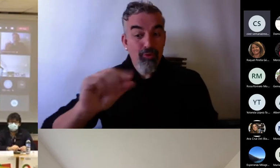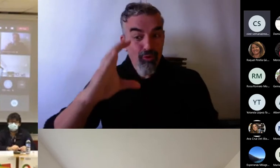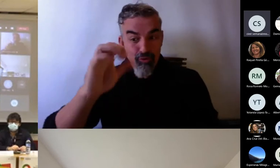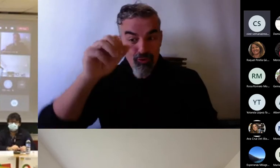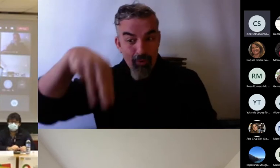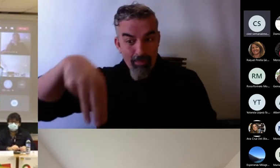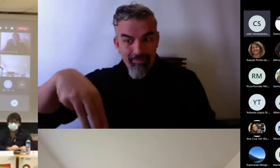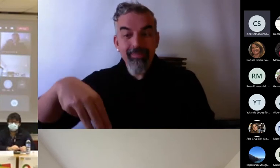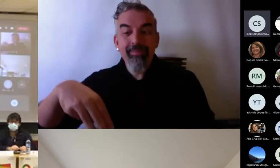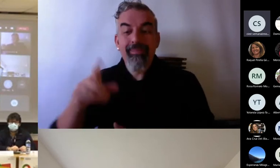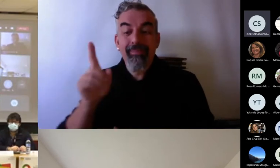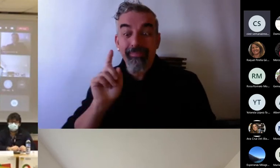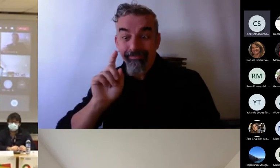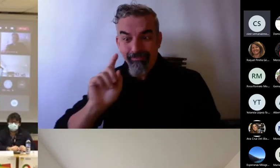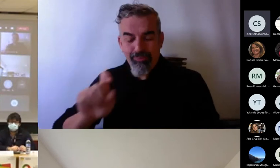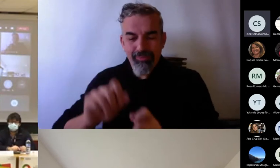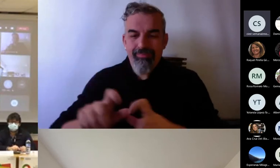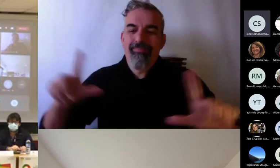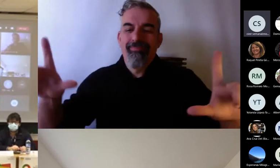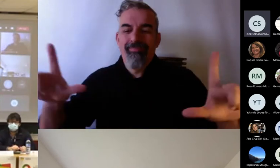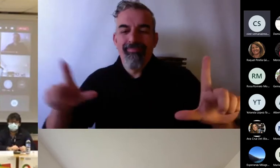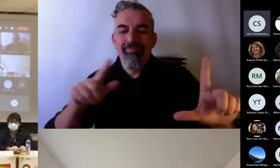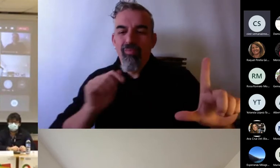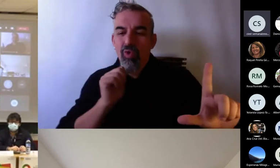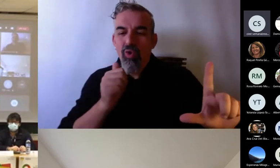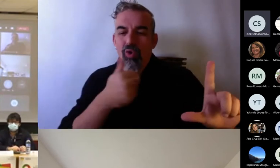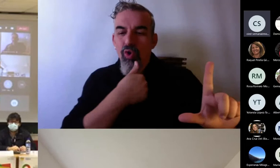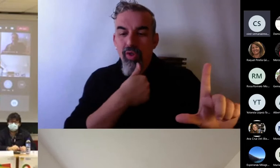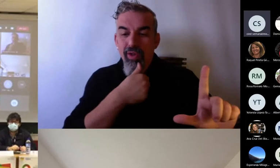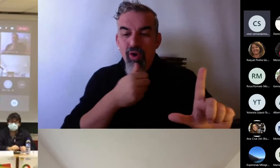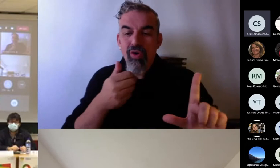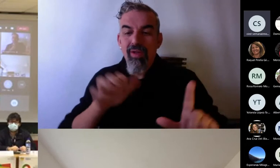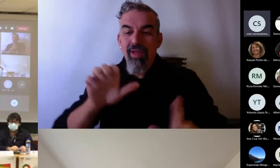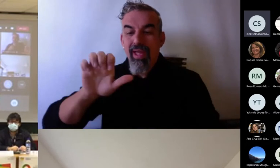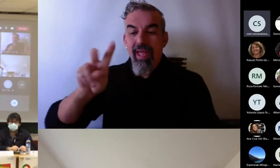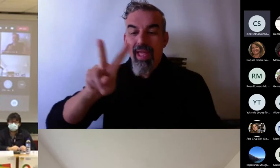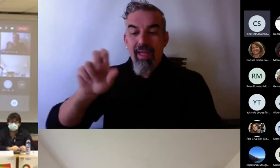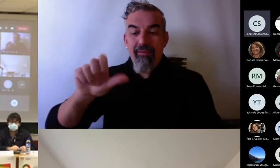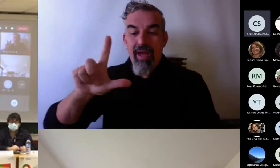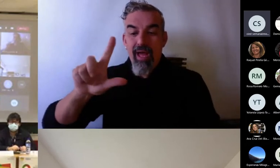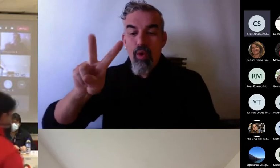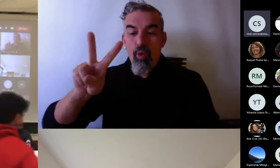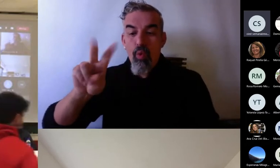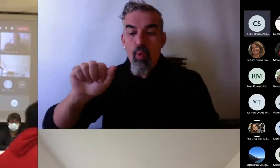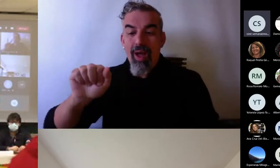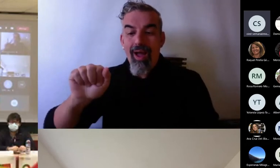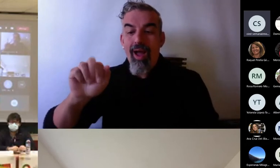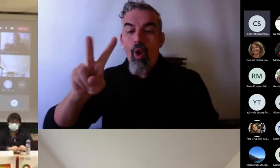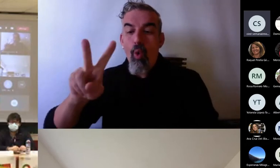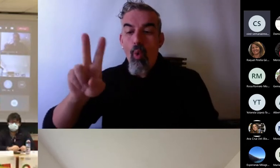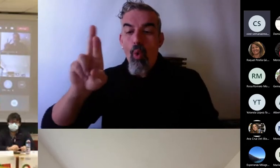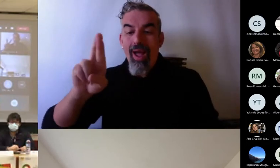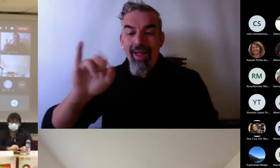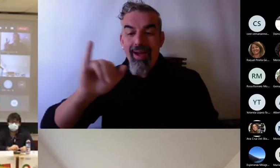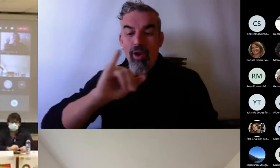Y dentro de WCLAB ponéis el código EVALUA URJC, todo junto, EVALUA URJC.